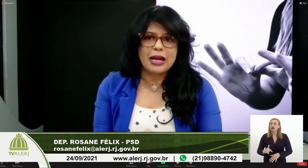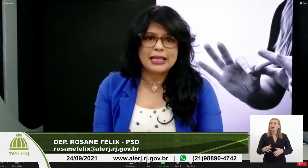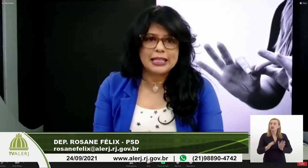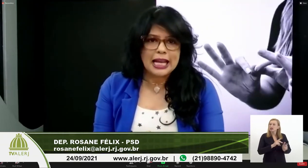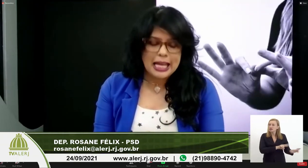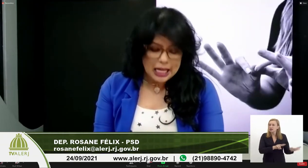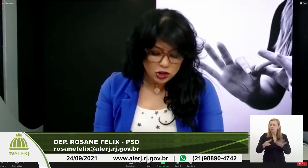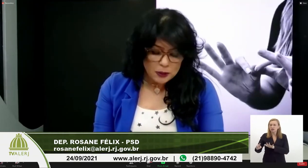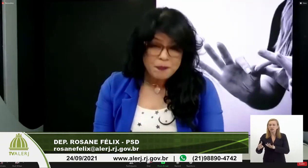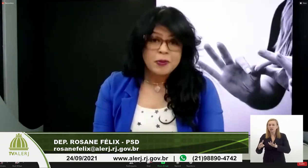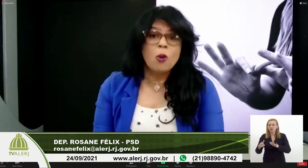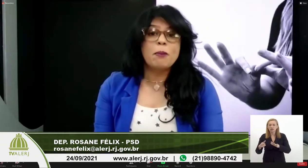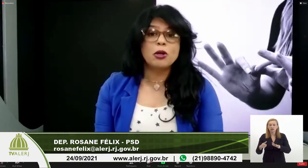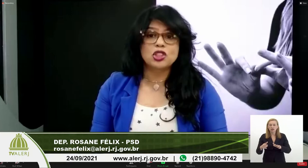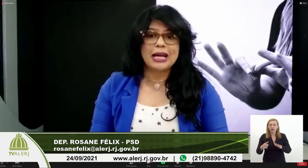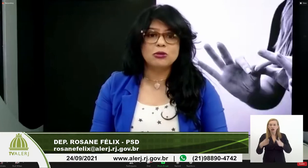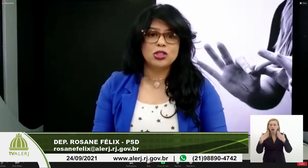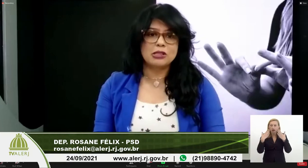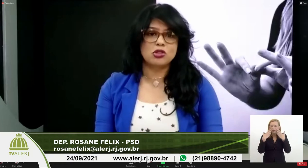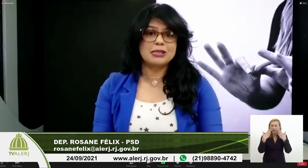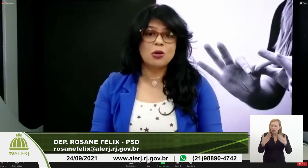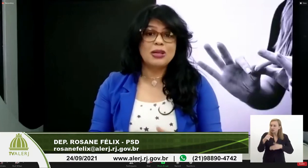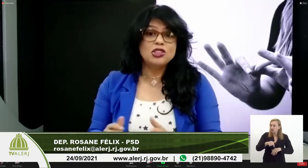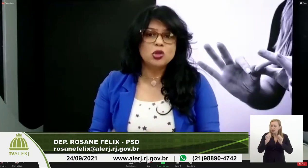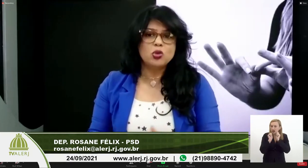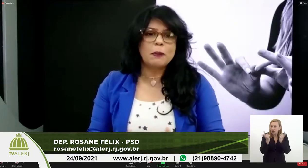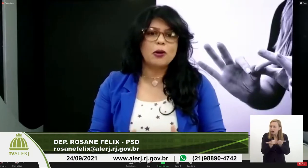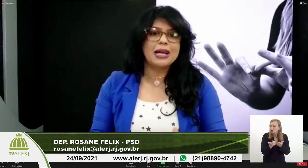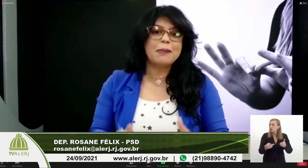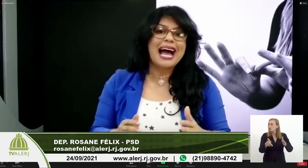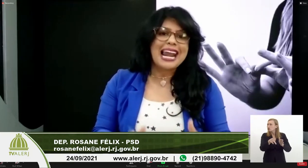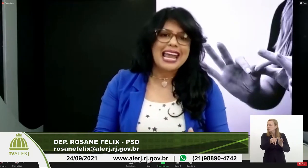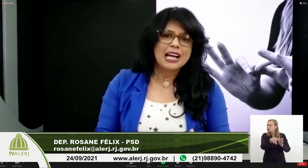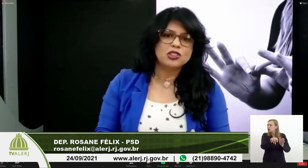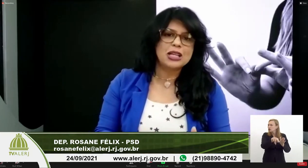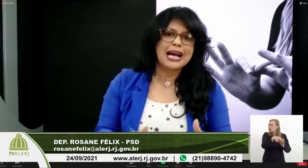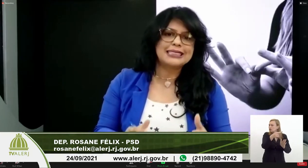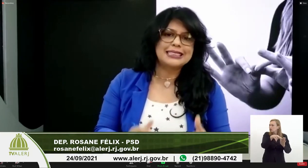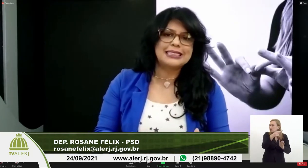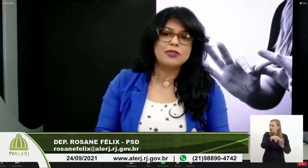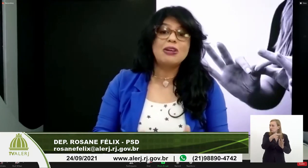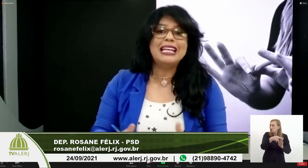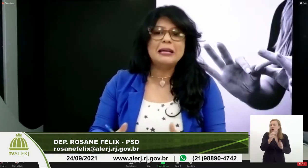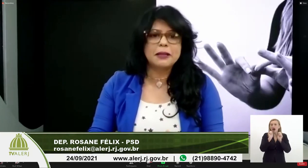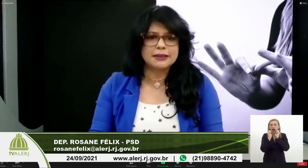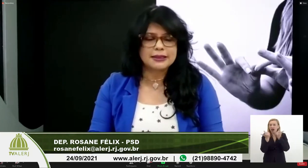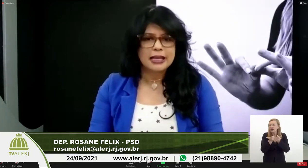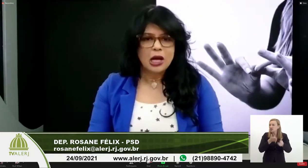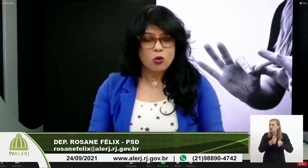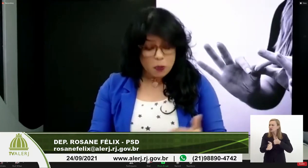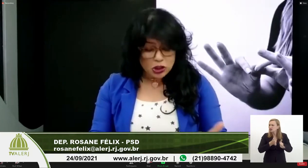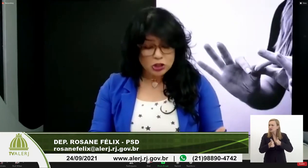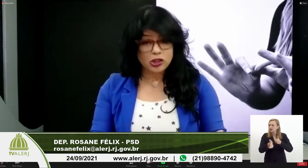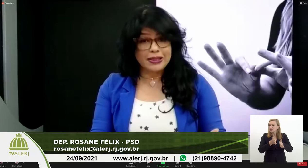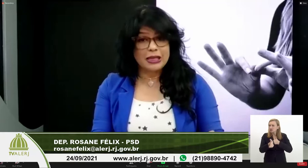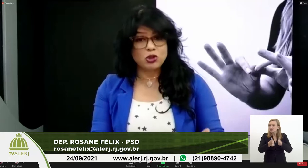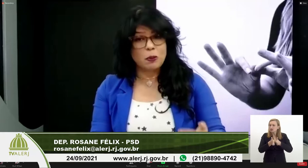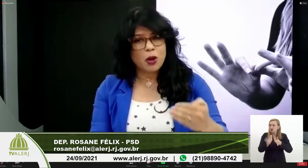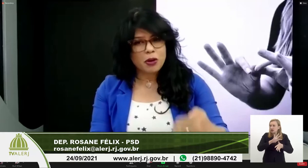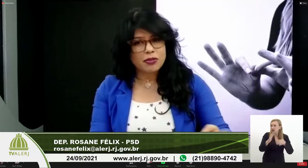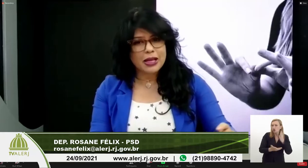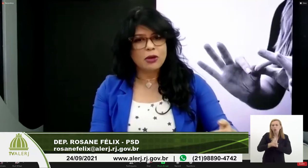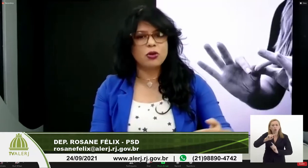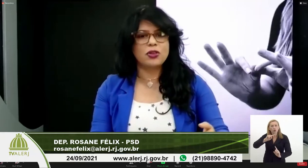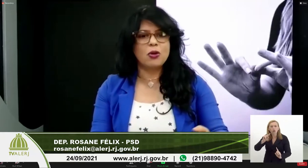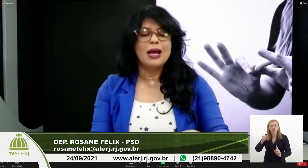inclusive, aqui na LERJ, um projeto de resolução que institui o programa LERJ, acessível em libras, com o objetivo, então,